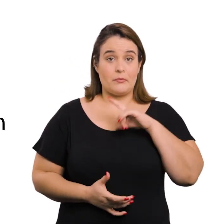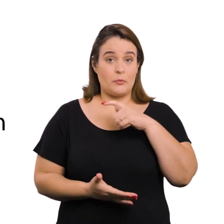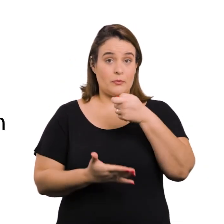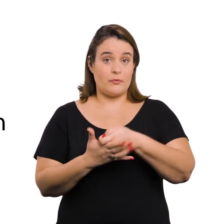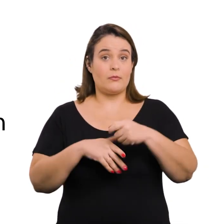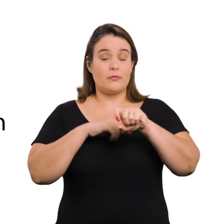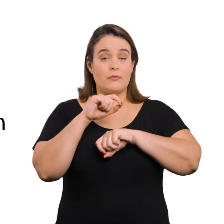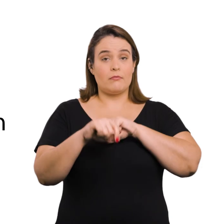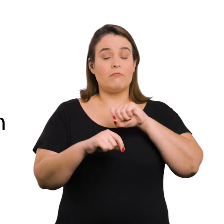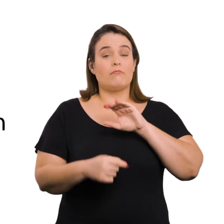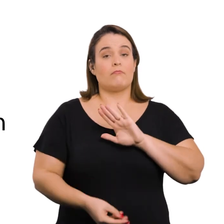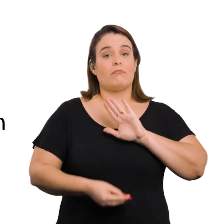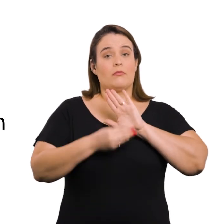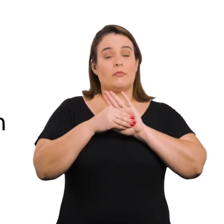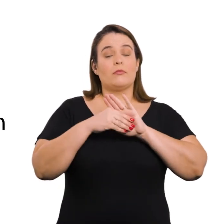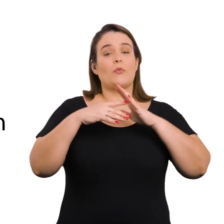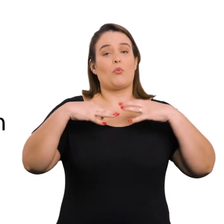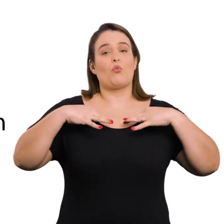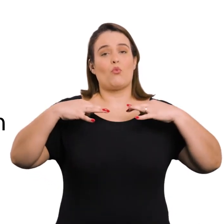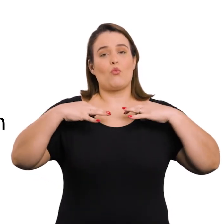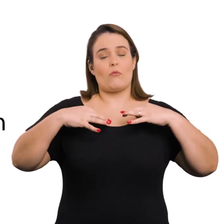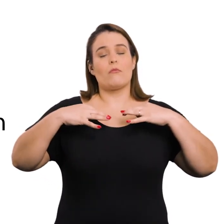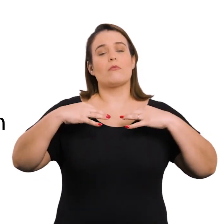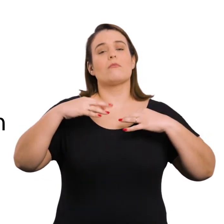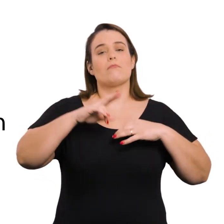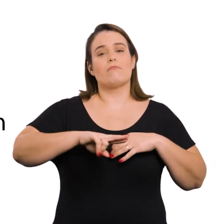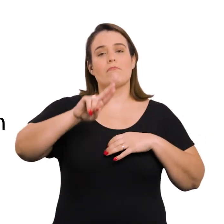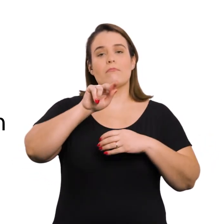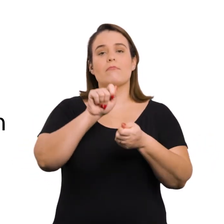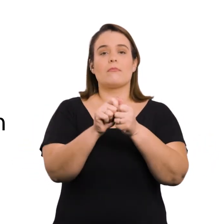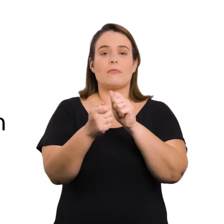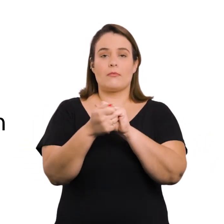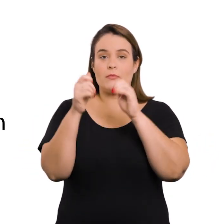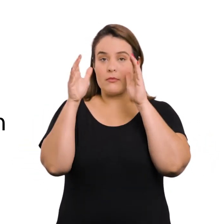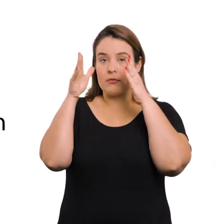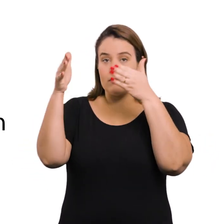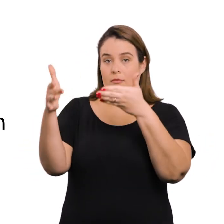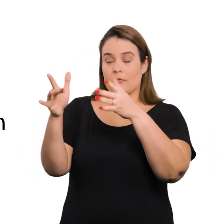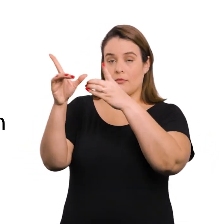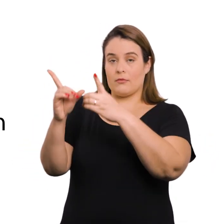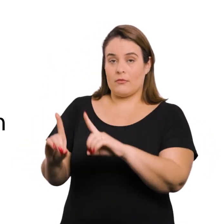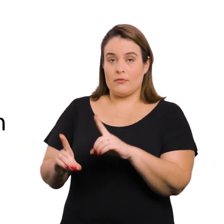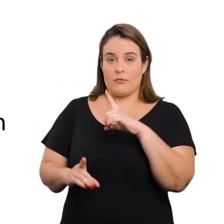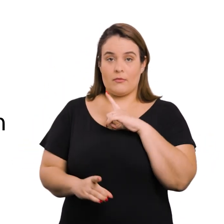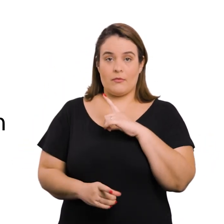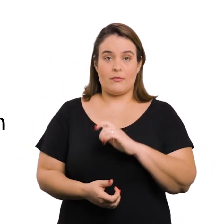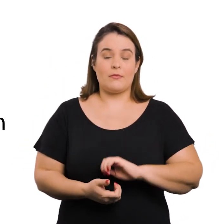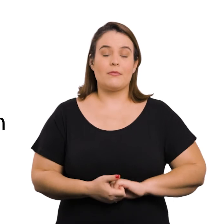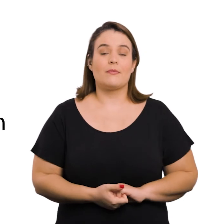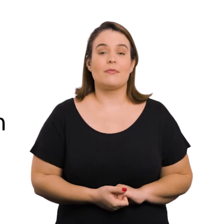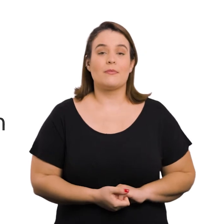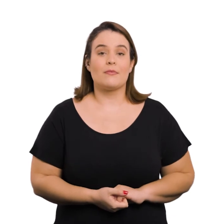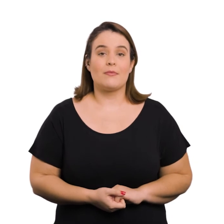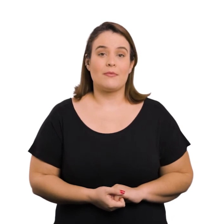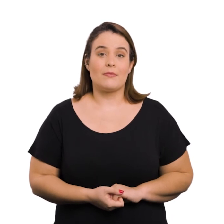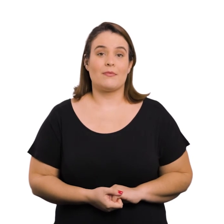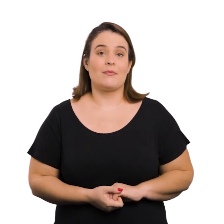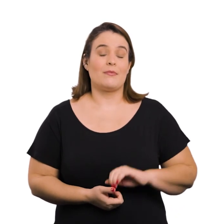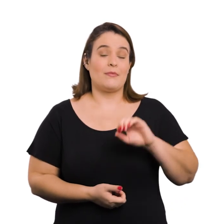Dispõe sobre a obrigatoriedade de instalação de provadores de roupas adaptados à população com deficiência.